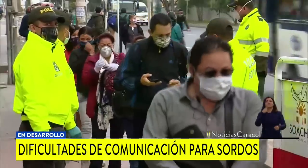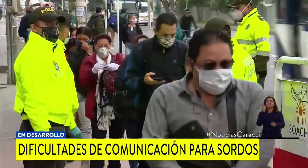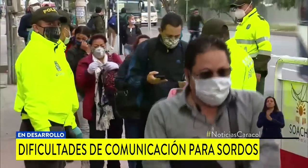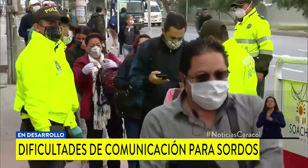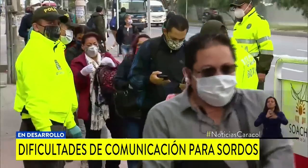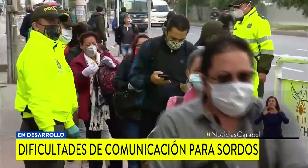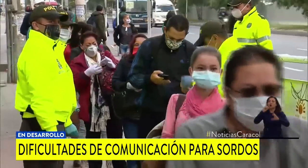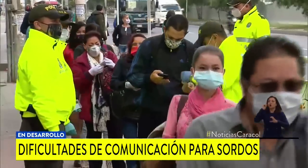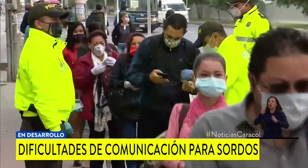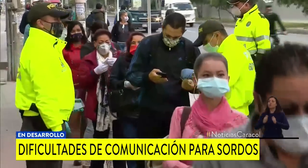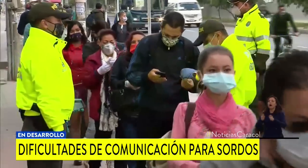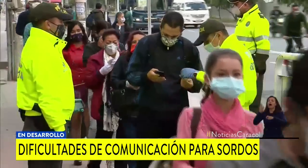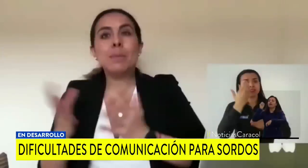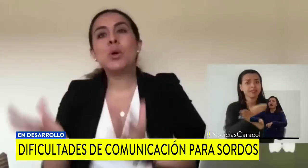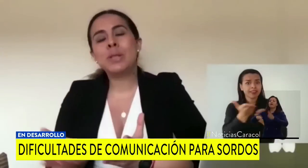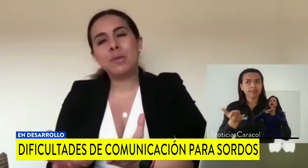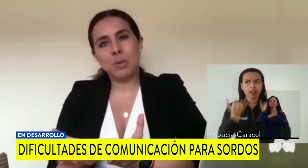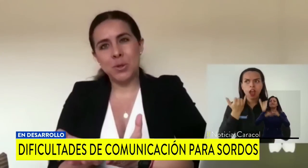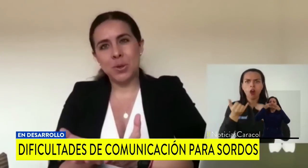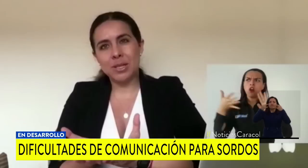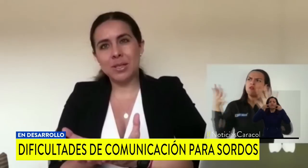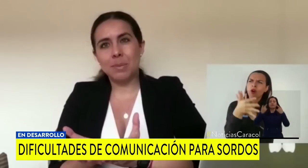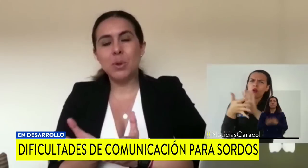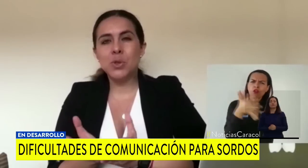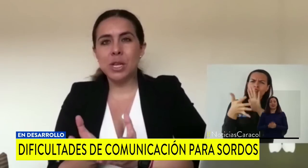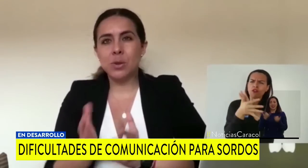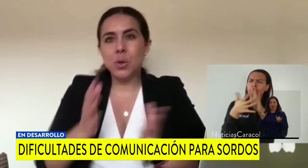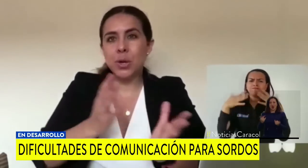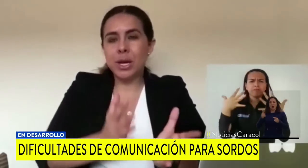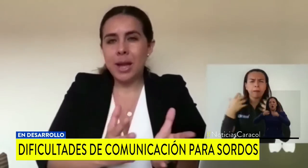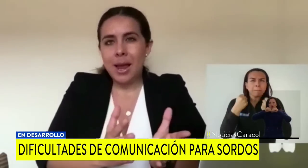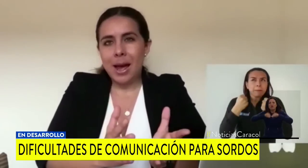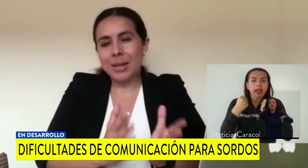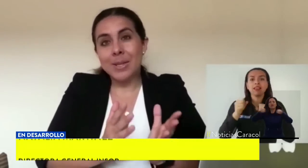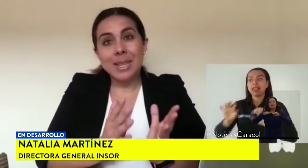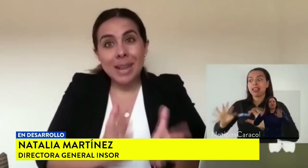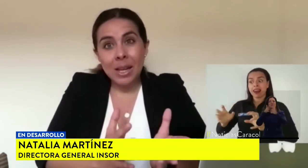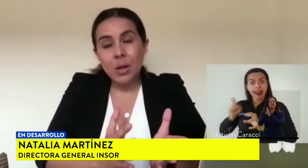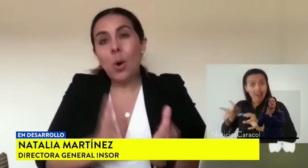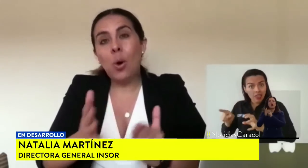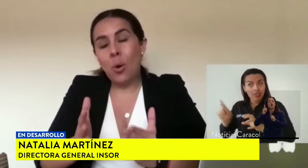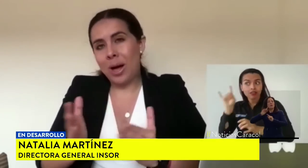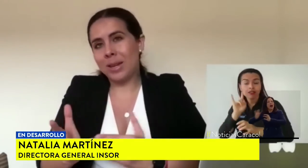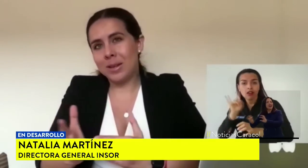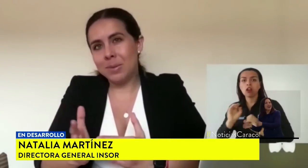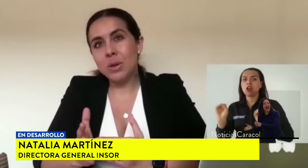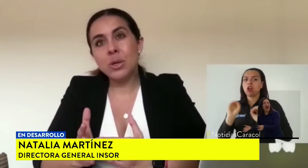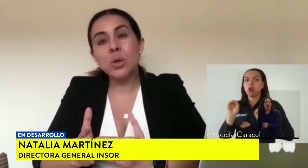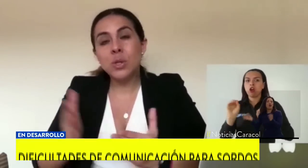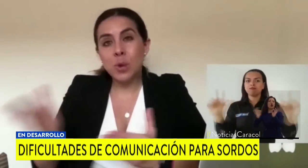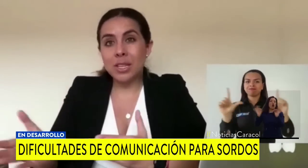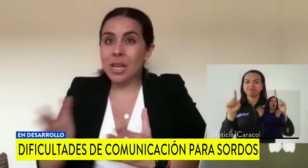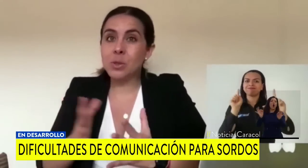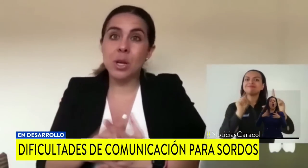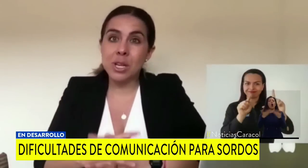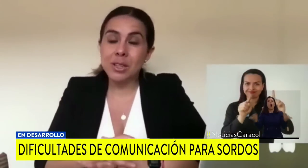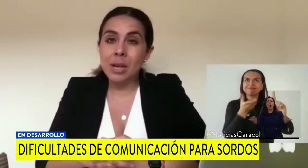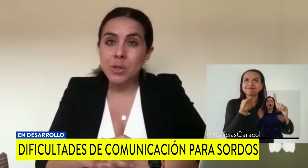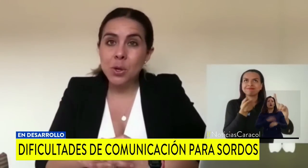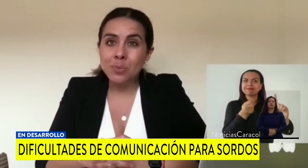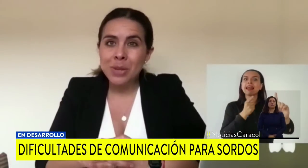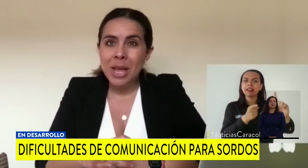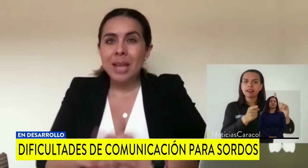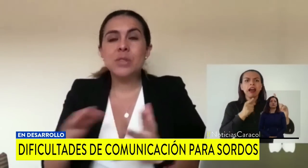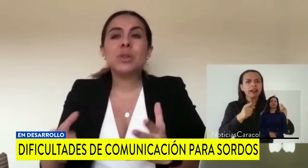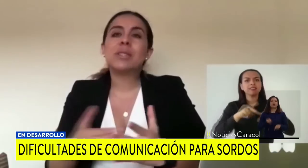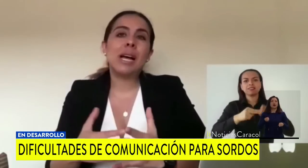requisitos de bioseguridad. El gran volumen de información que se está produciendo, eso bien a través de radio o a través de medios audiovisuales asociados a la